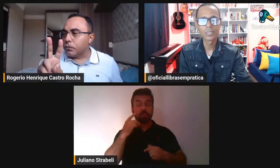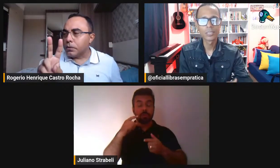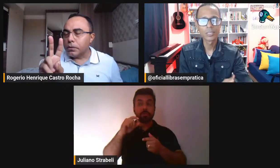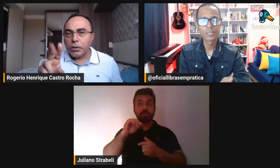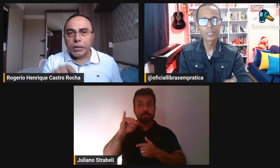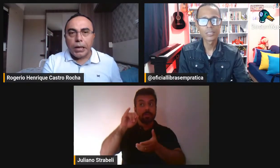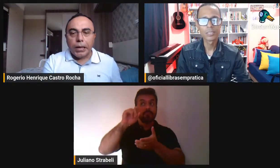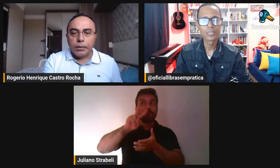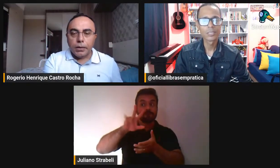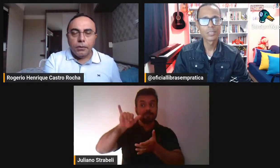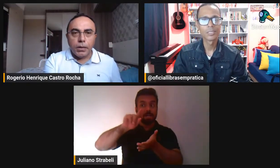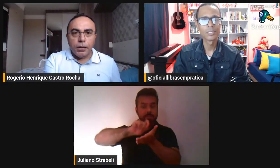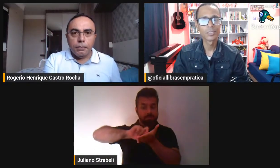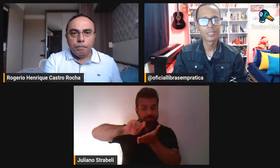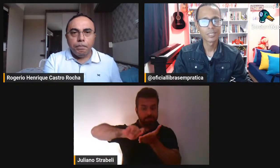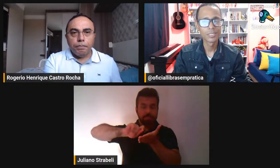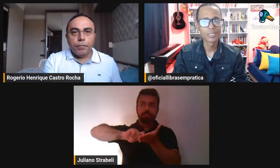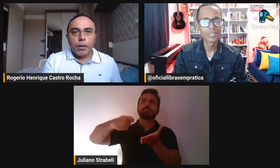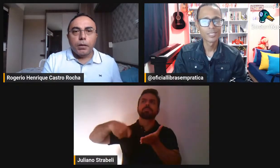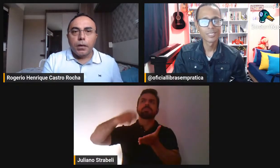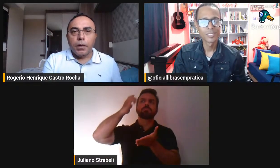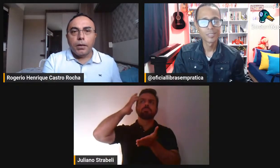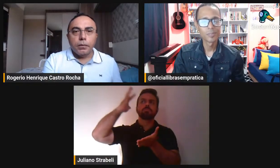perguntas que estão aí